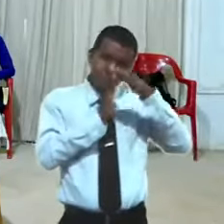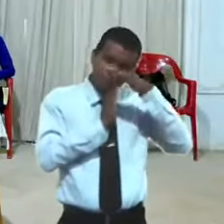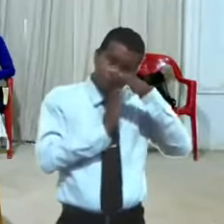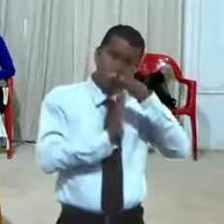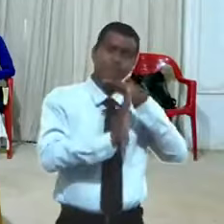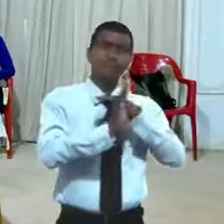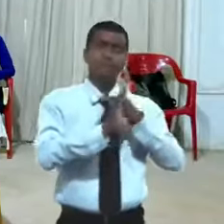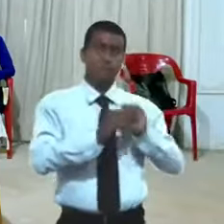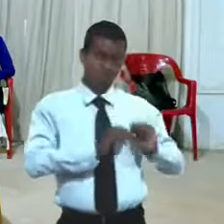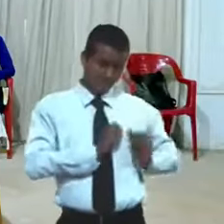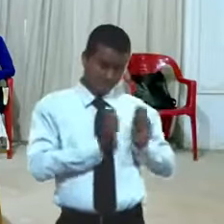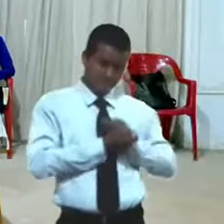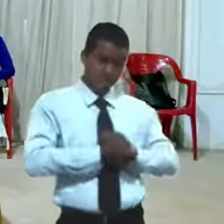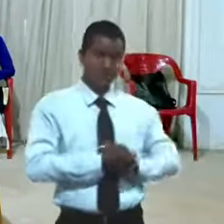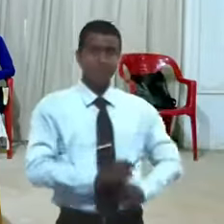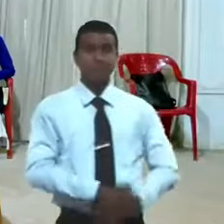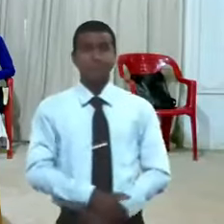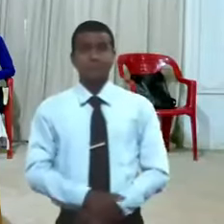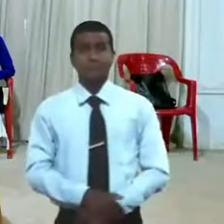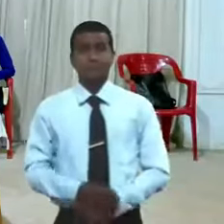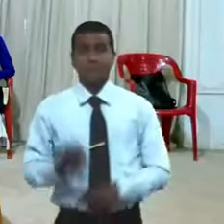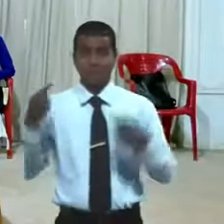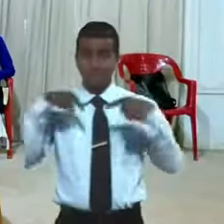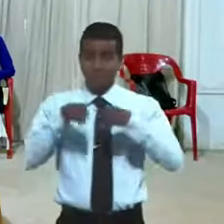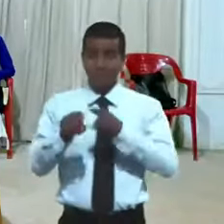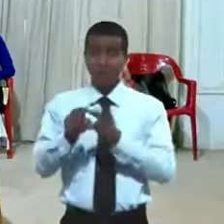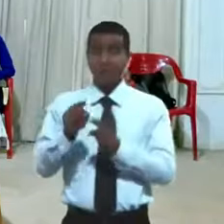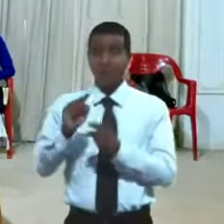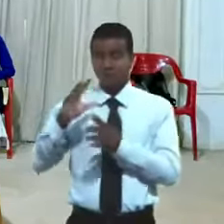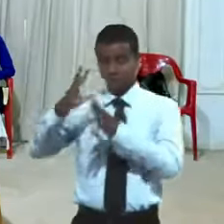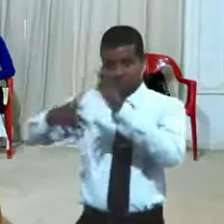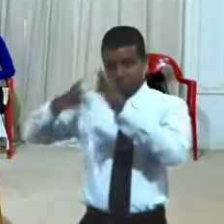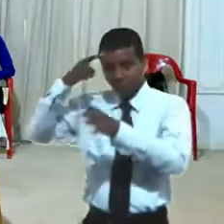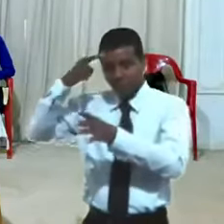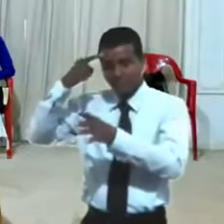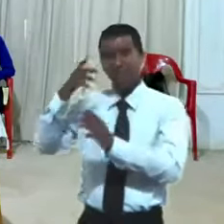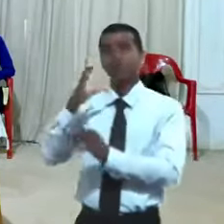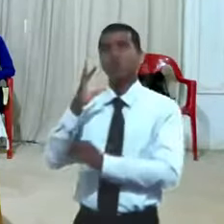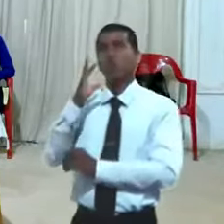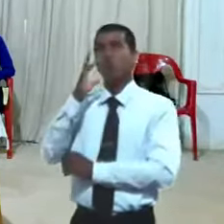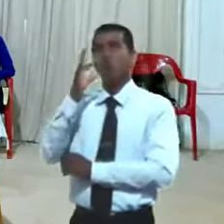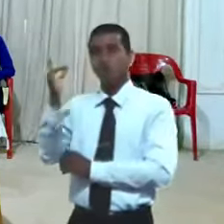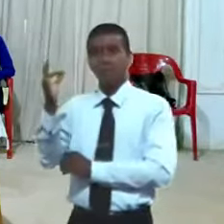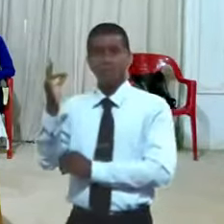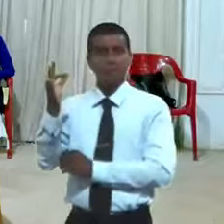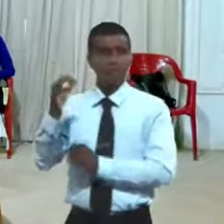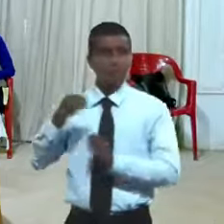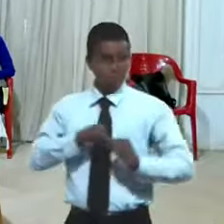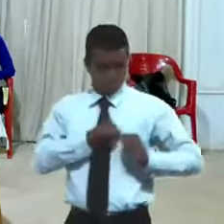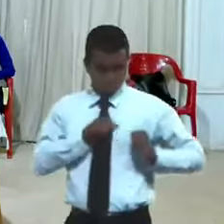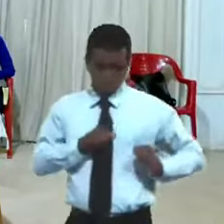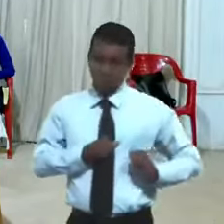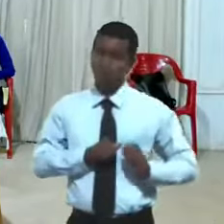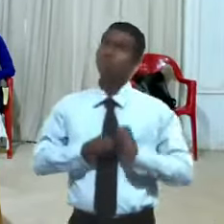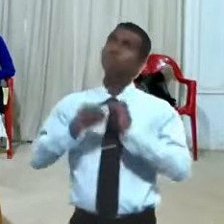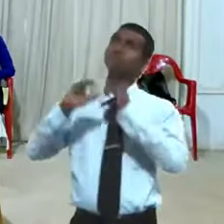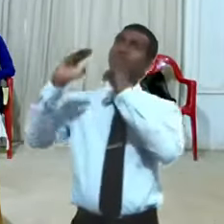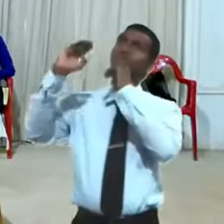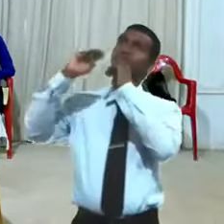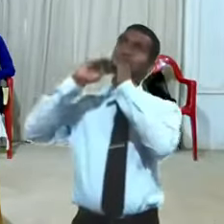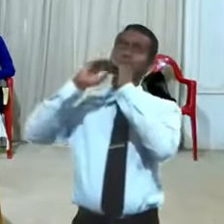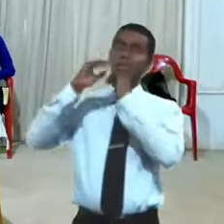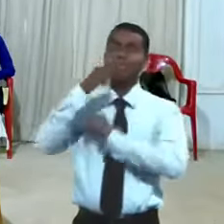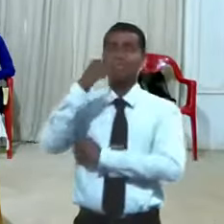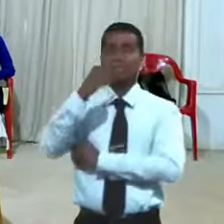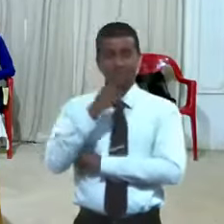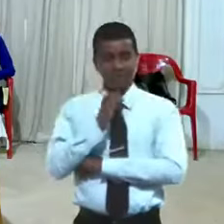por eso David hombre conforme al corazón de Dios hay un momento en que dice Señor yo